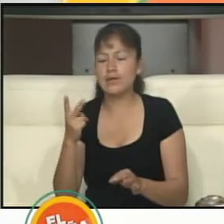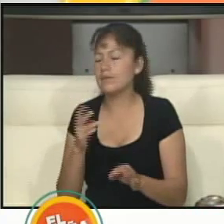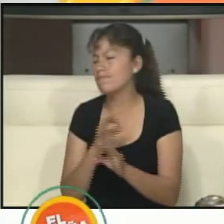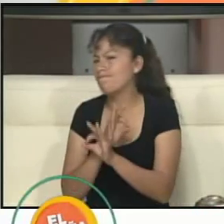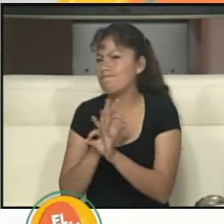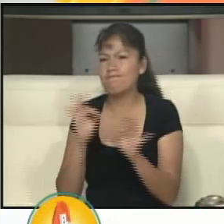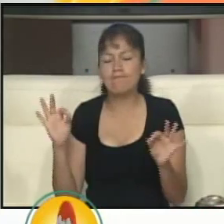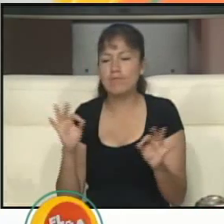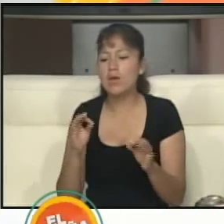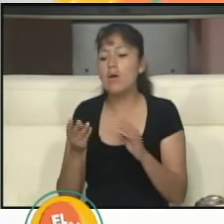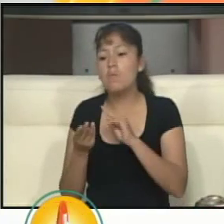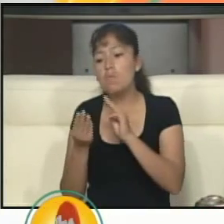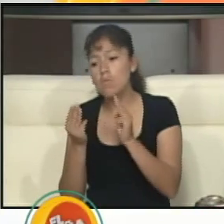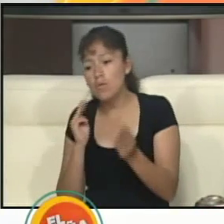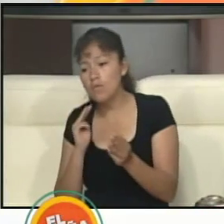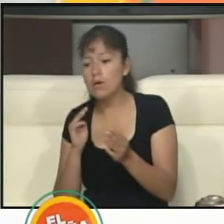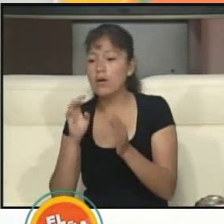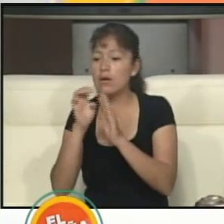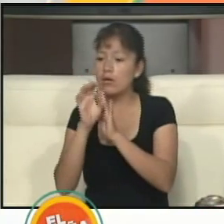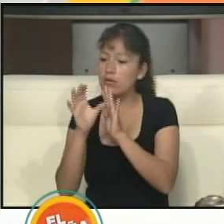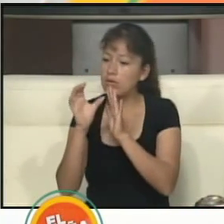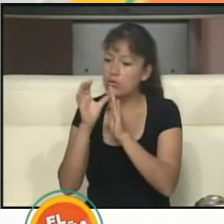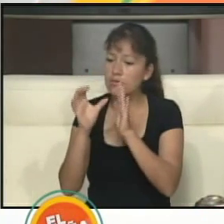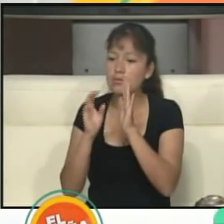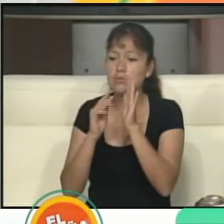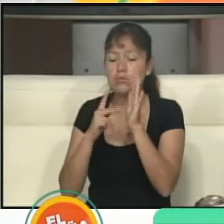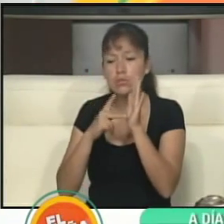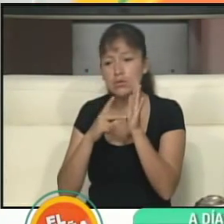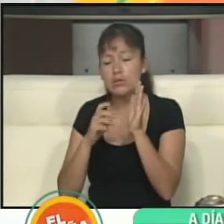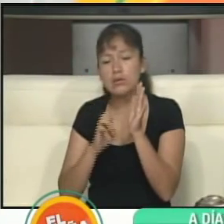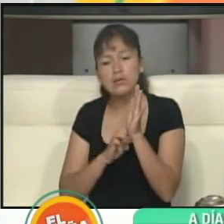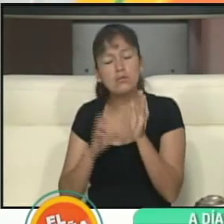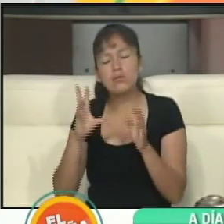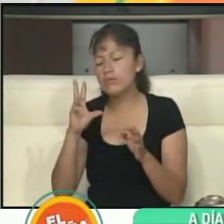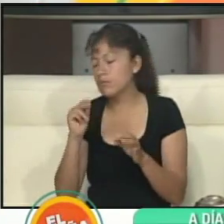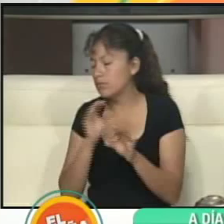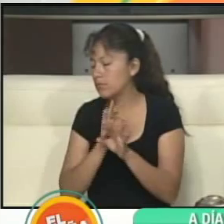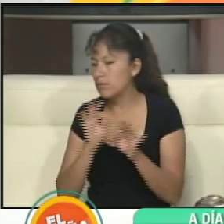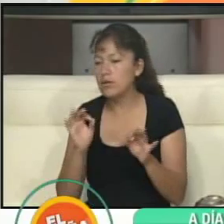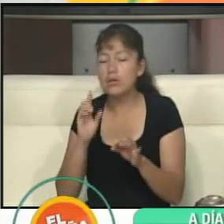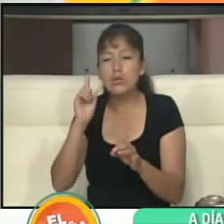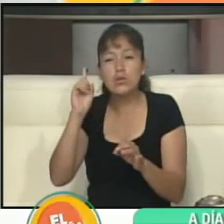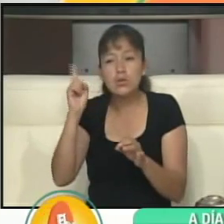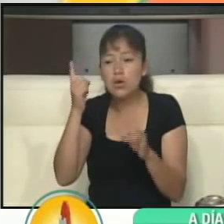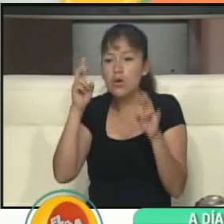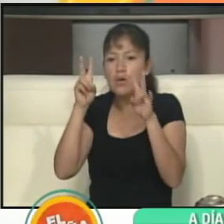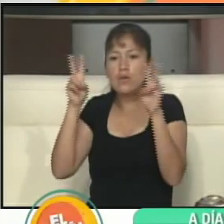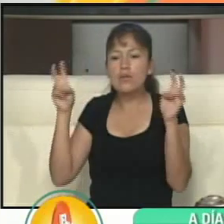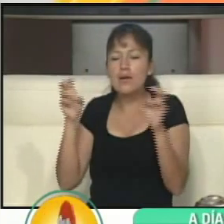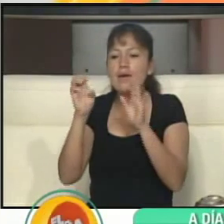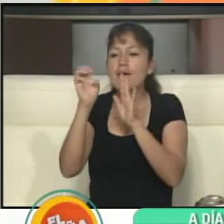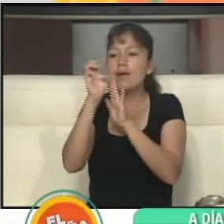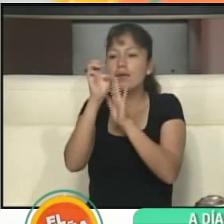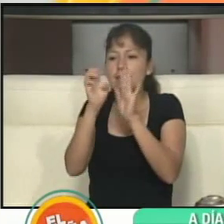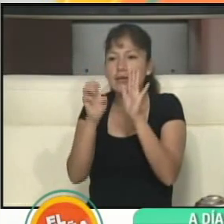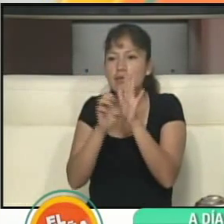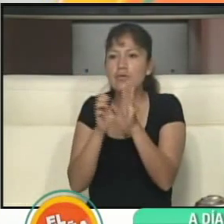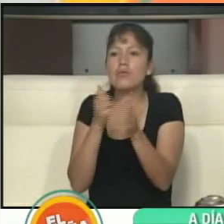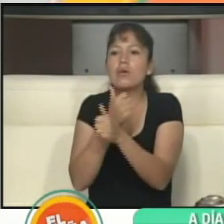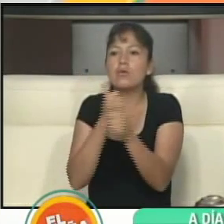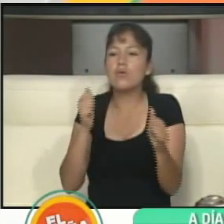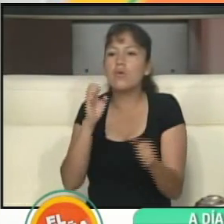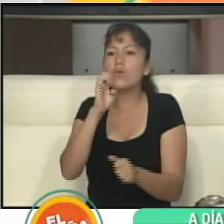una reelección, de una modificación a la constitución política del Estado. Esto tiene que ver netamente con el estatuto autonómico